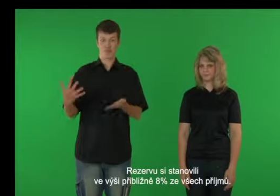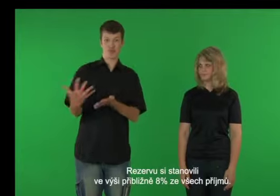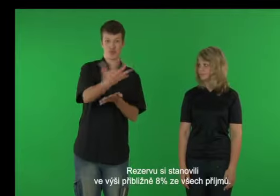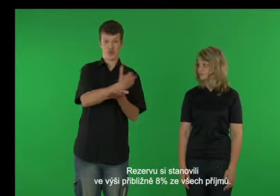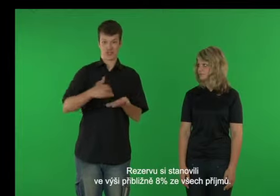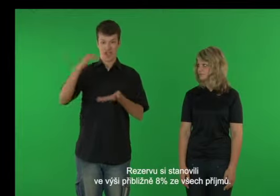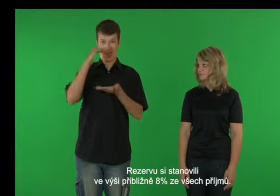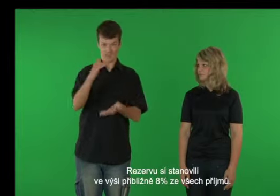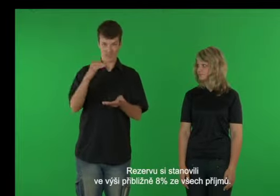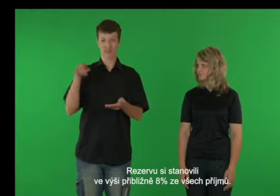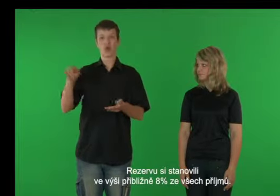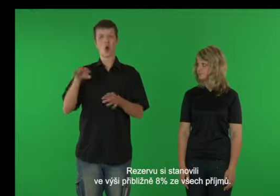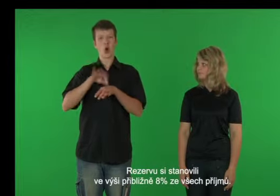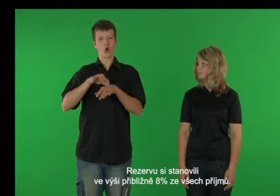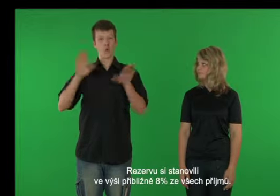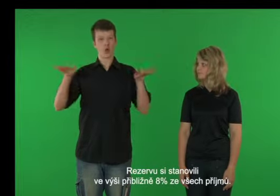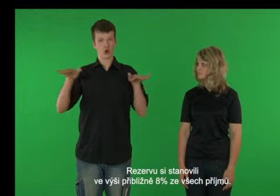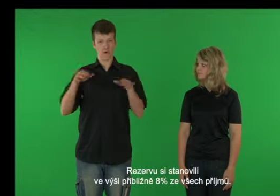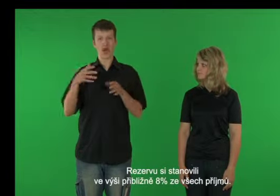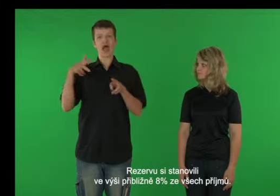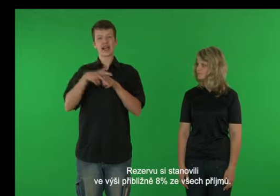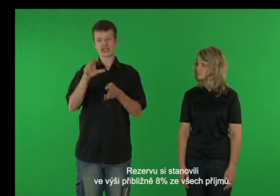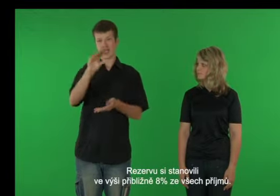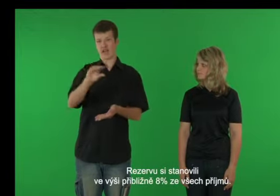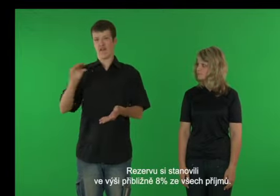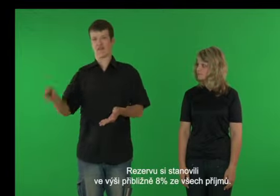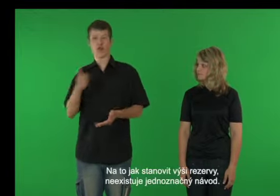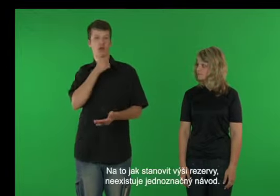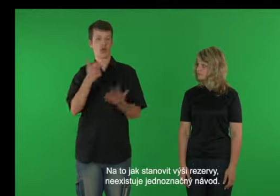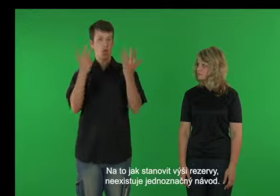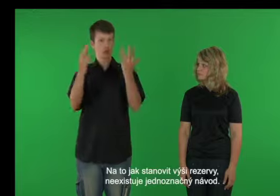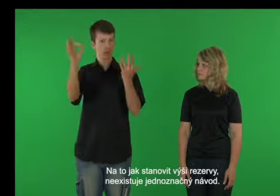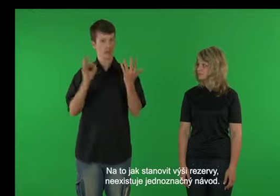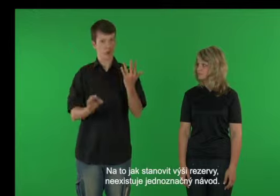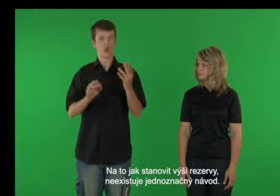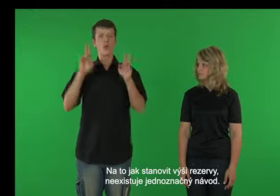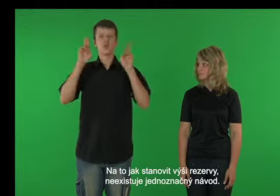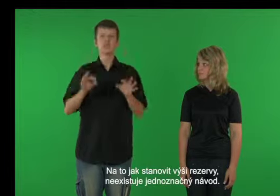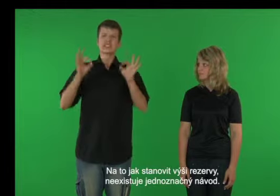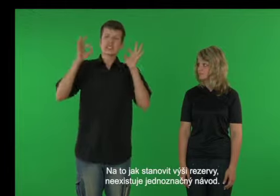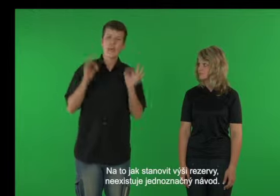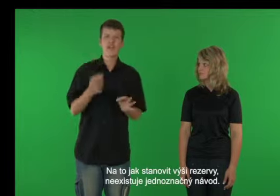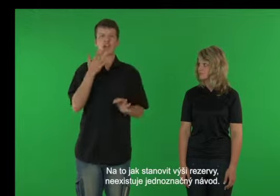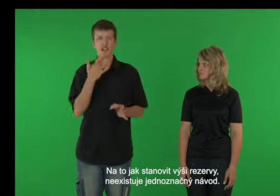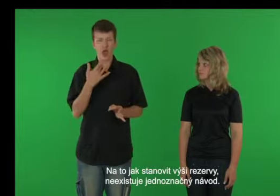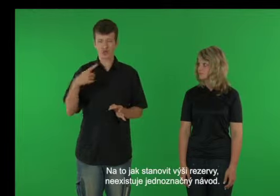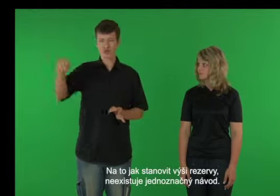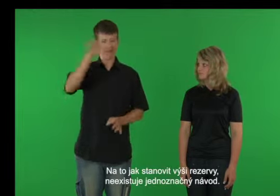Rezervu si stanovili ve výši přibližně 8% ze všech příjemů. Na to, jak stanovit výši rezervy,